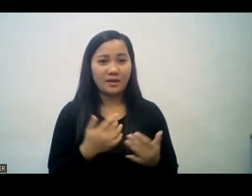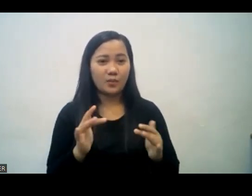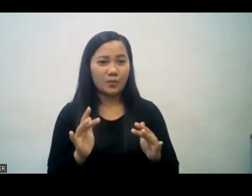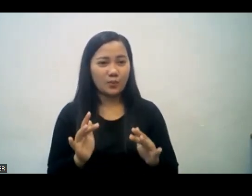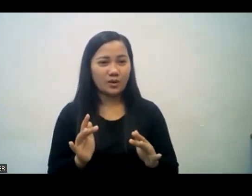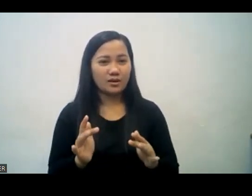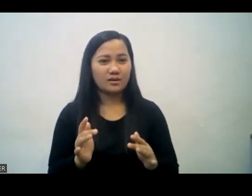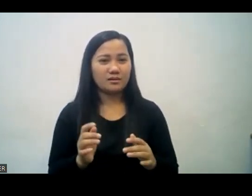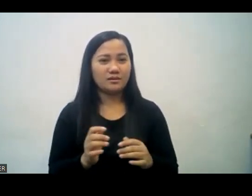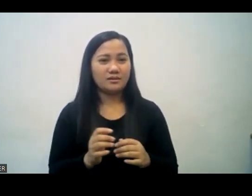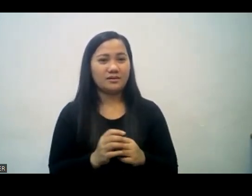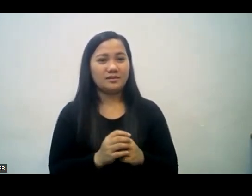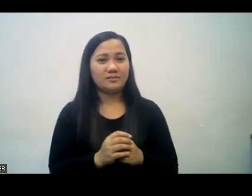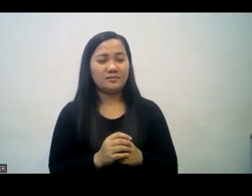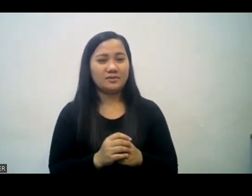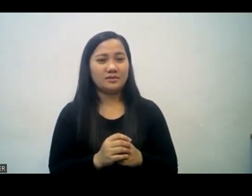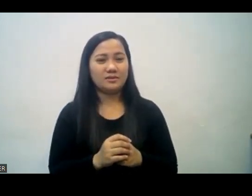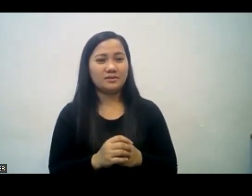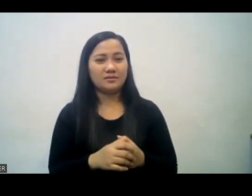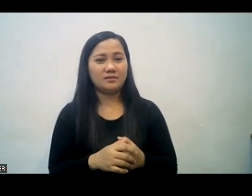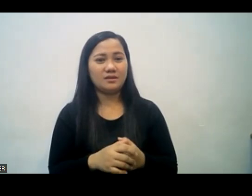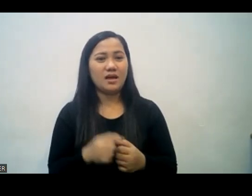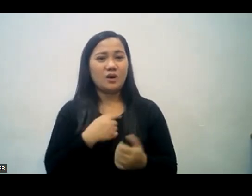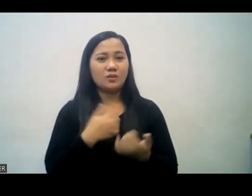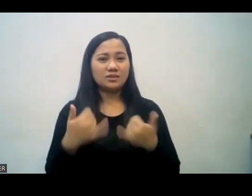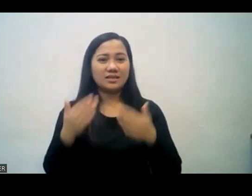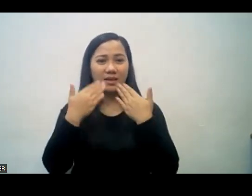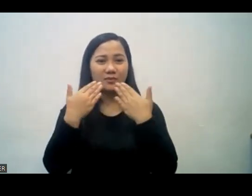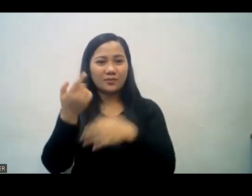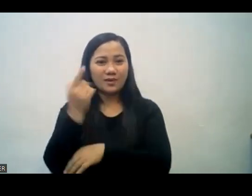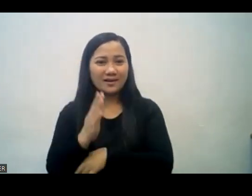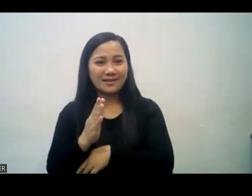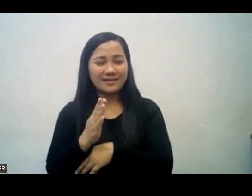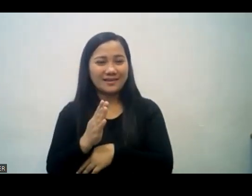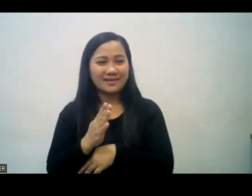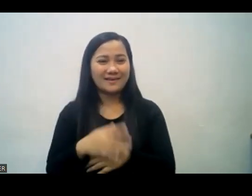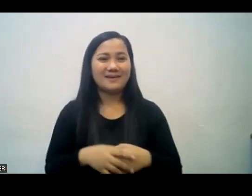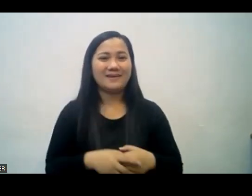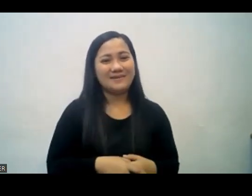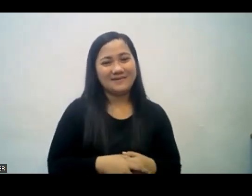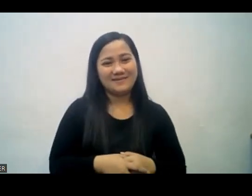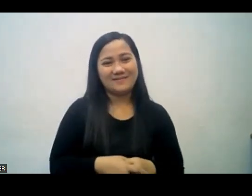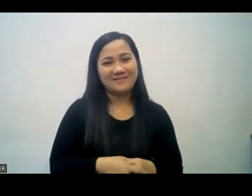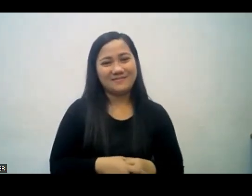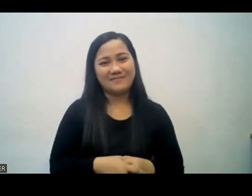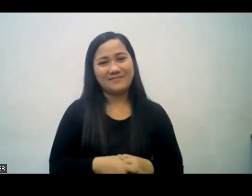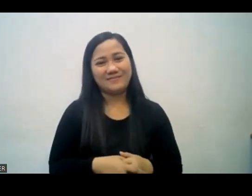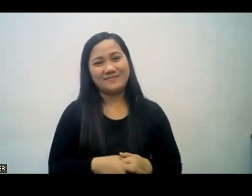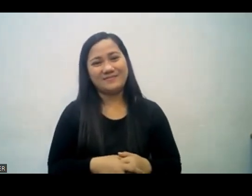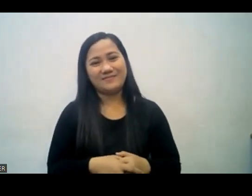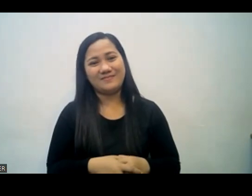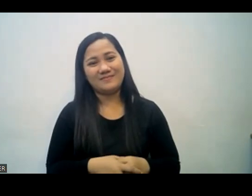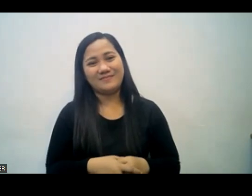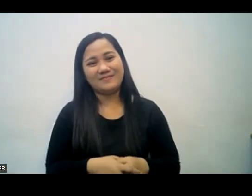won't take you yet i'll still be thankful i'll say lord you're my maker i'm just